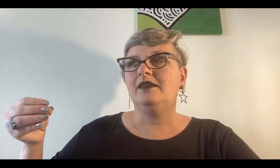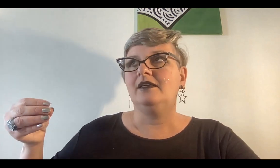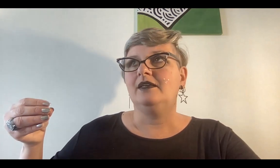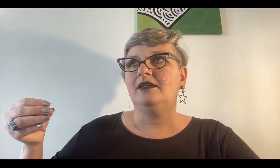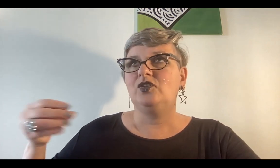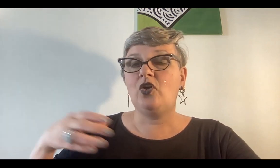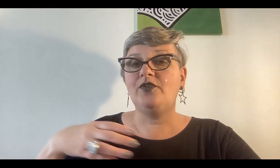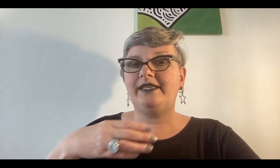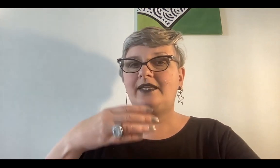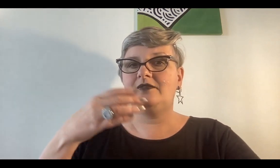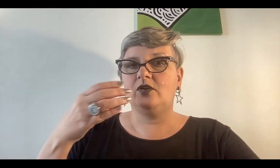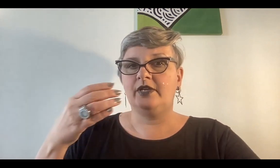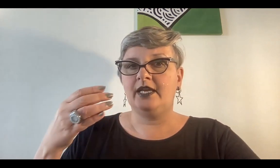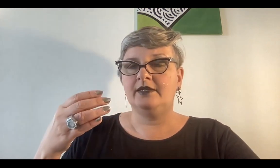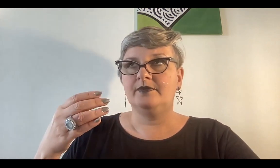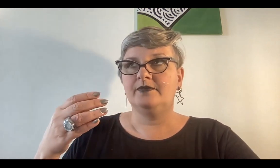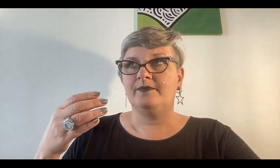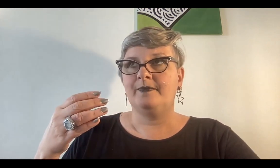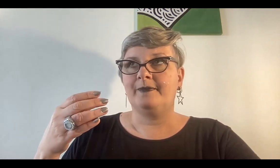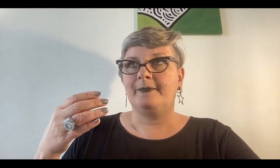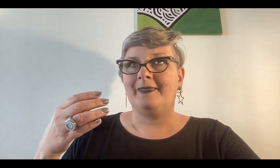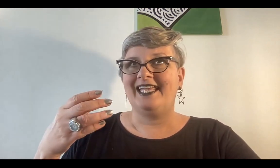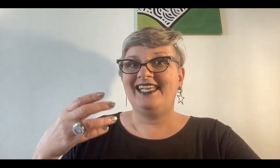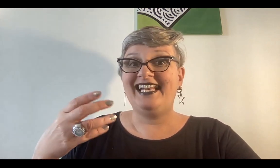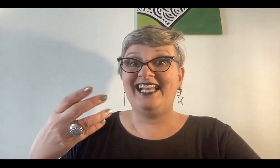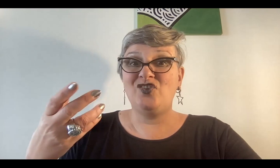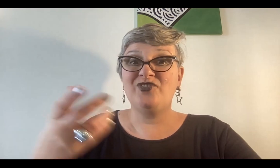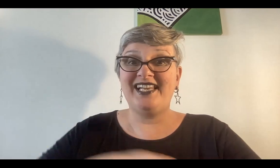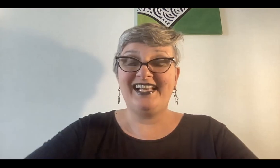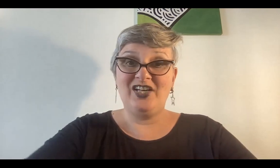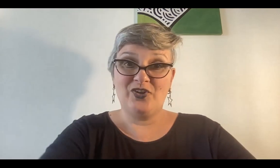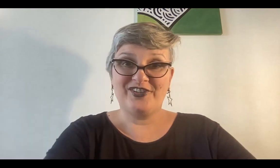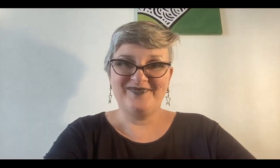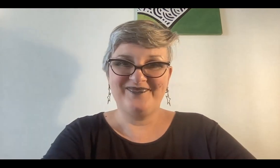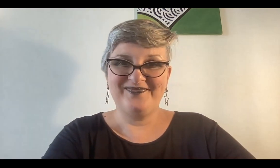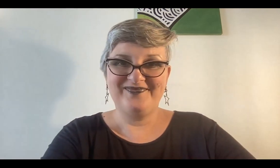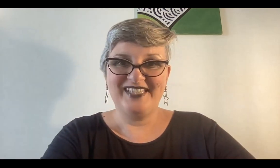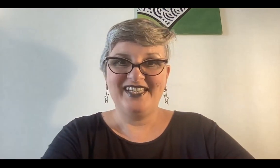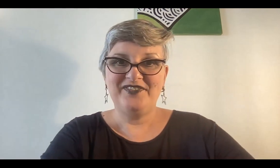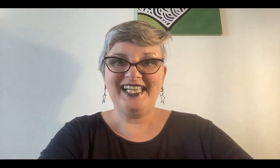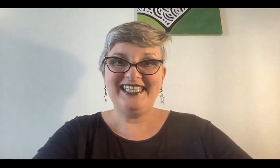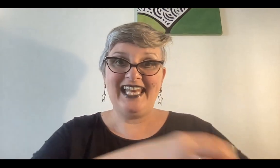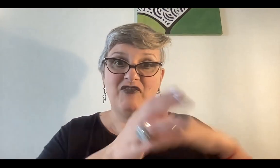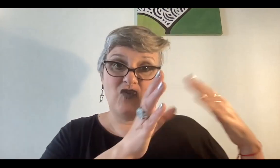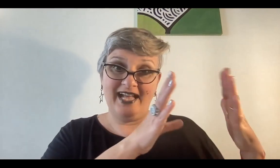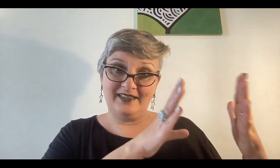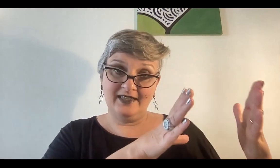en toda esta historia que era la luz y el calor fíjate la fogata